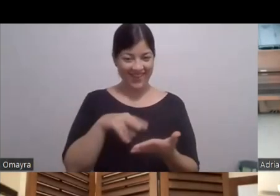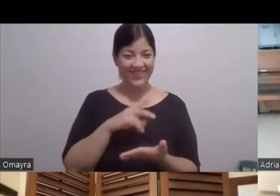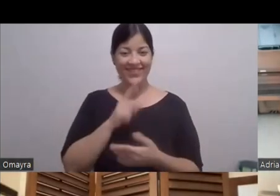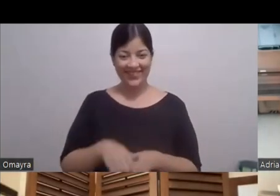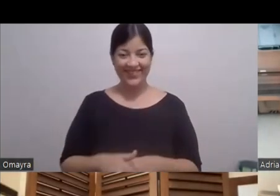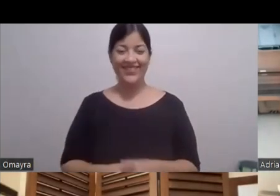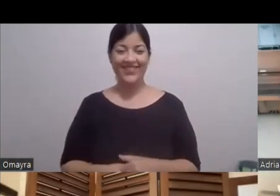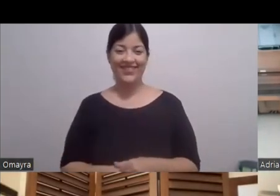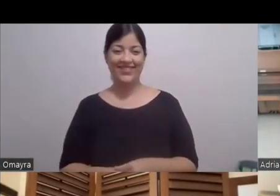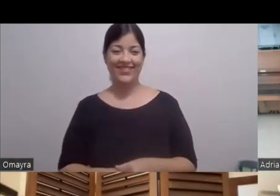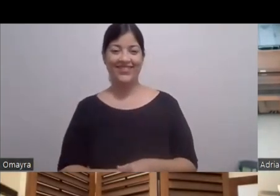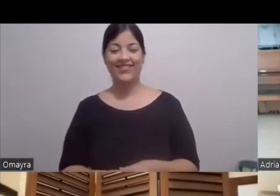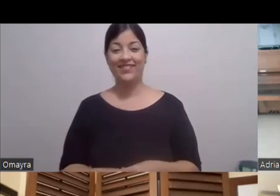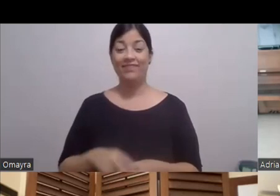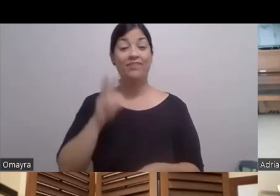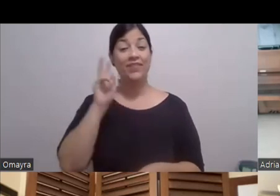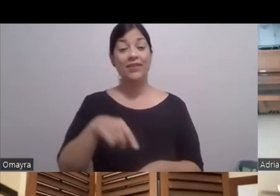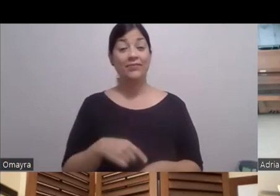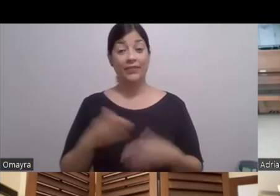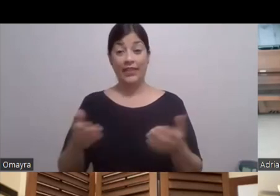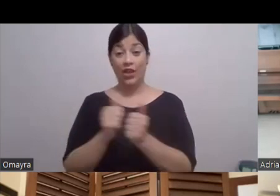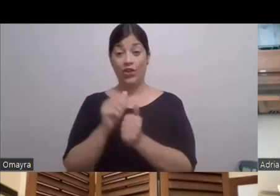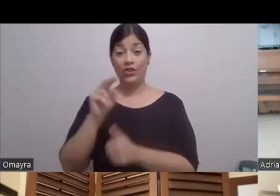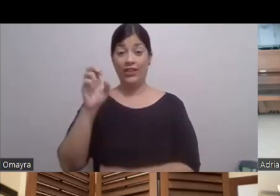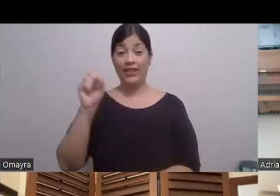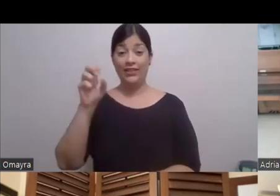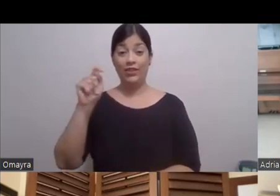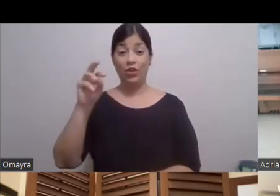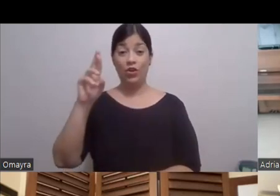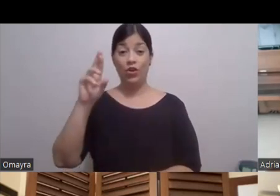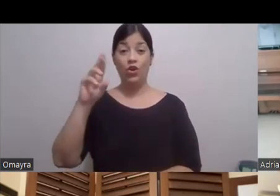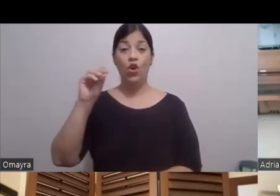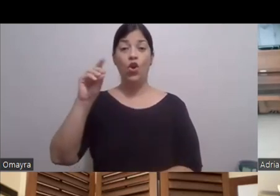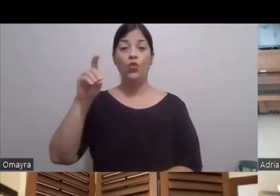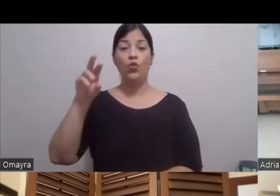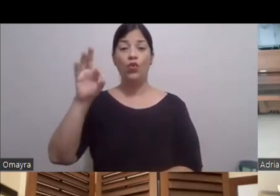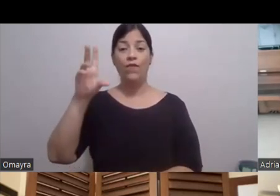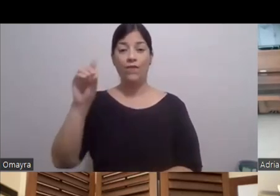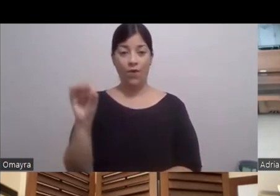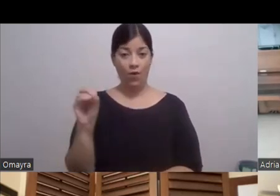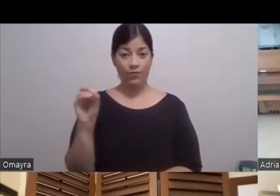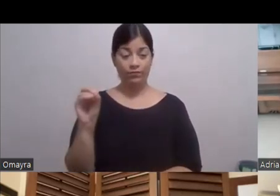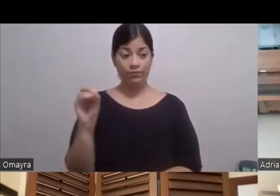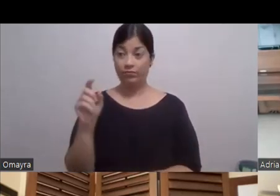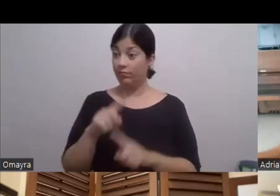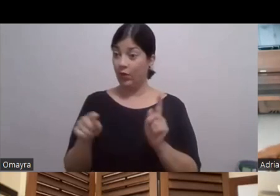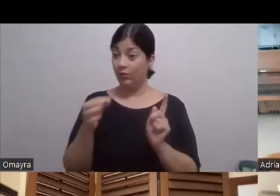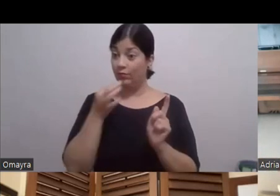Mira Aquí con Néstor Rodolfo Pero ya mismo Ya dentro de dos días Porque hoy es 10 12 de